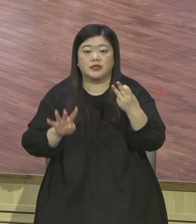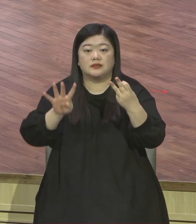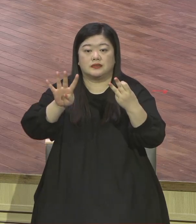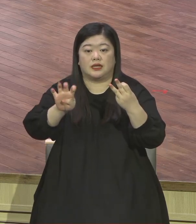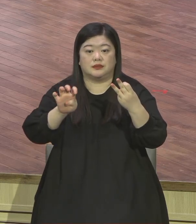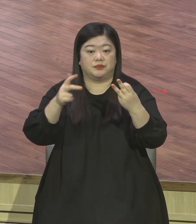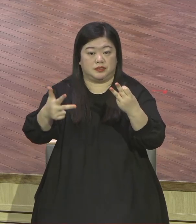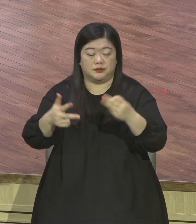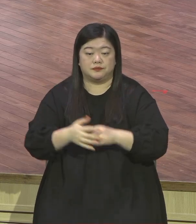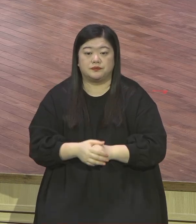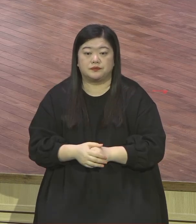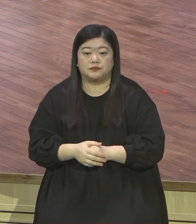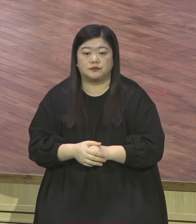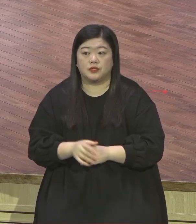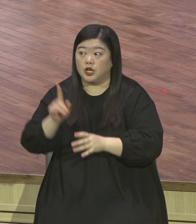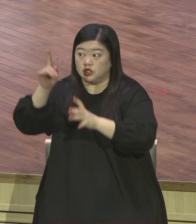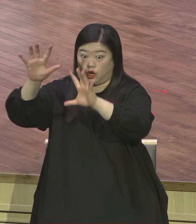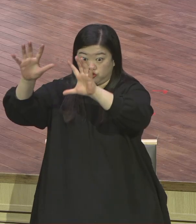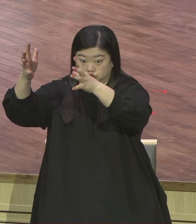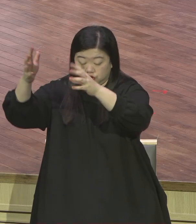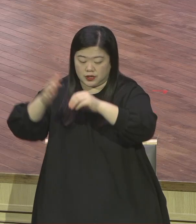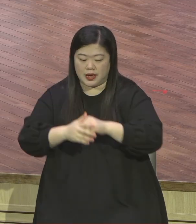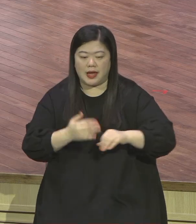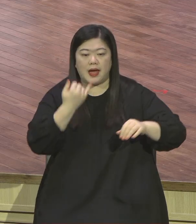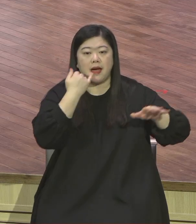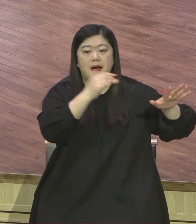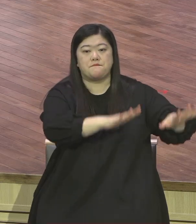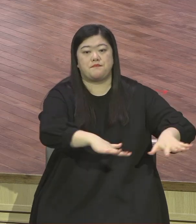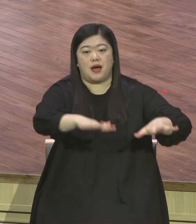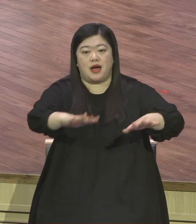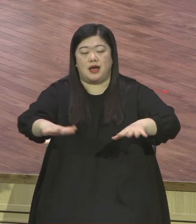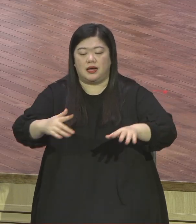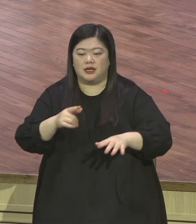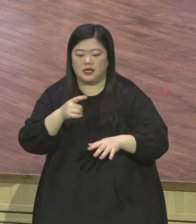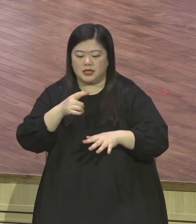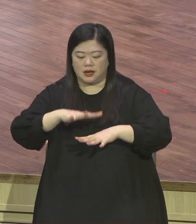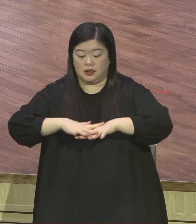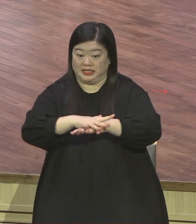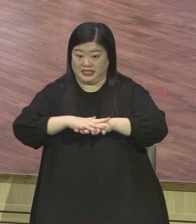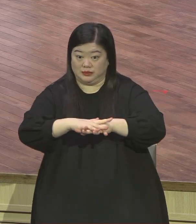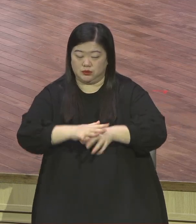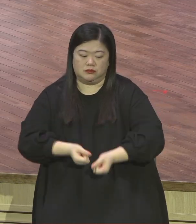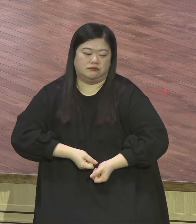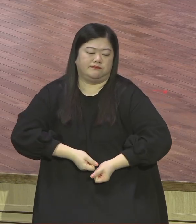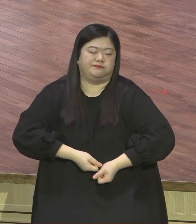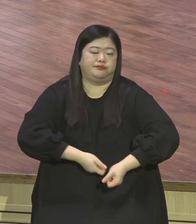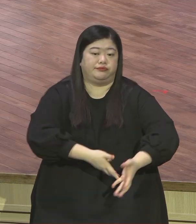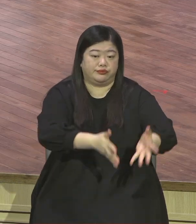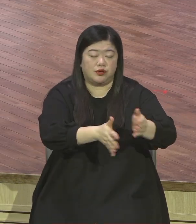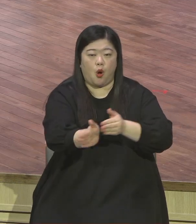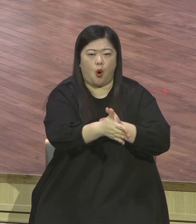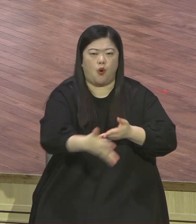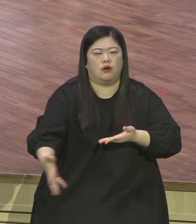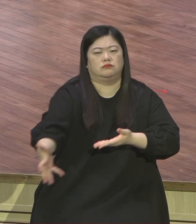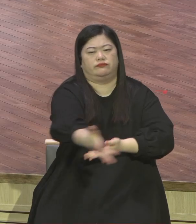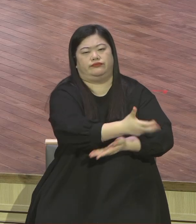천국은 마치 바다에 치고 각종 물고기를 모는 거물과 같으니 거물에 가득하며 물가로